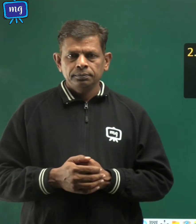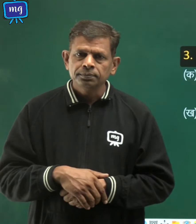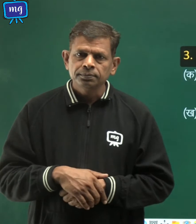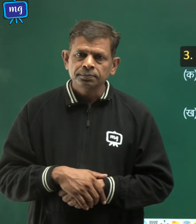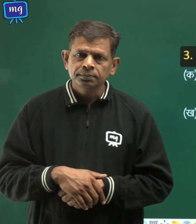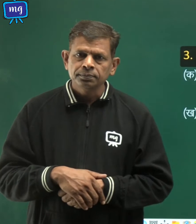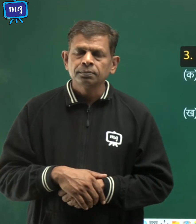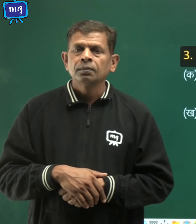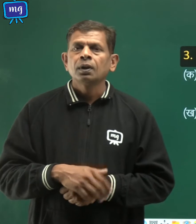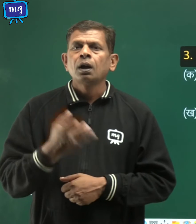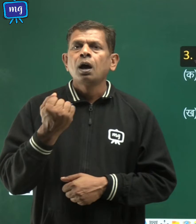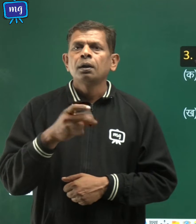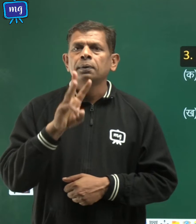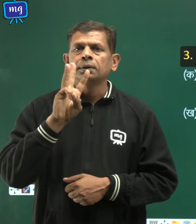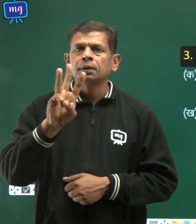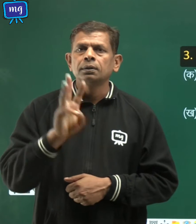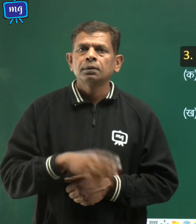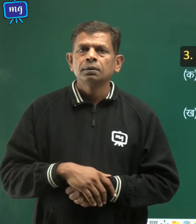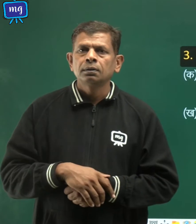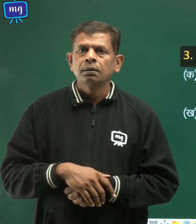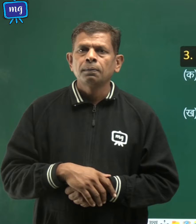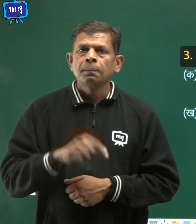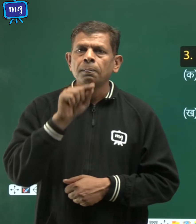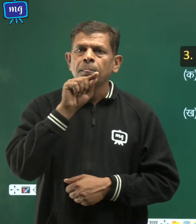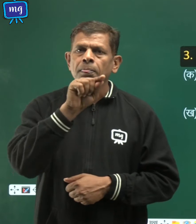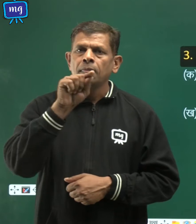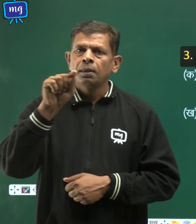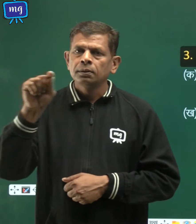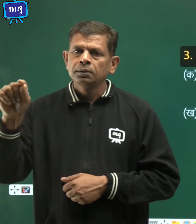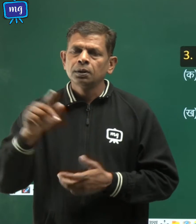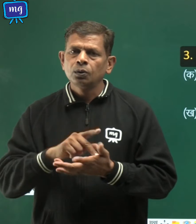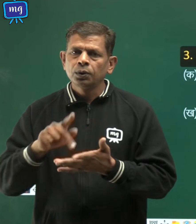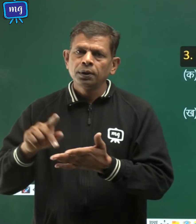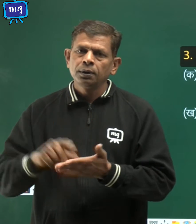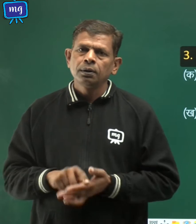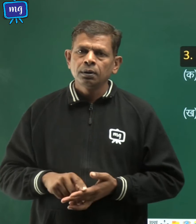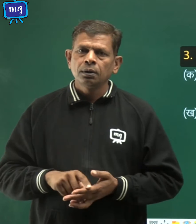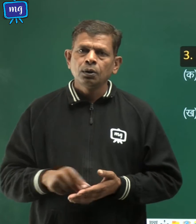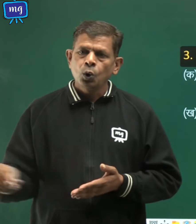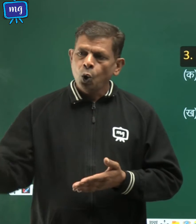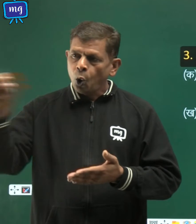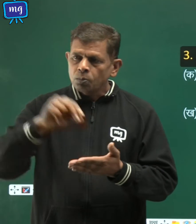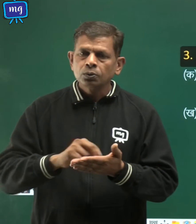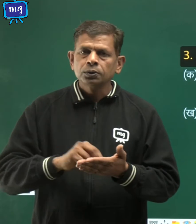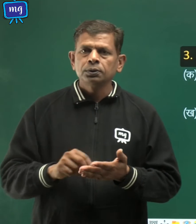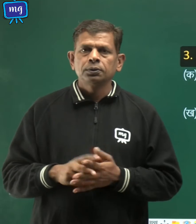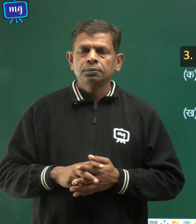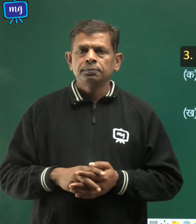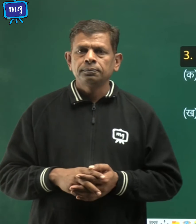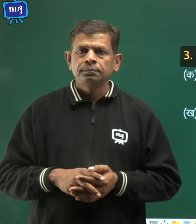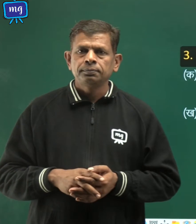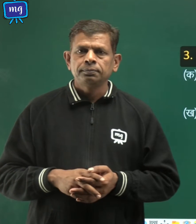नमबर तीन, रिक्तिस्थानों की पूर्ति कीजिये